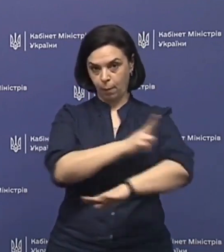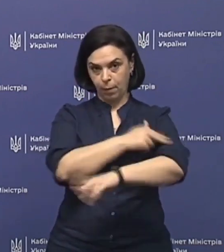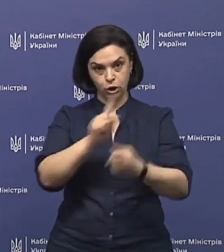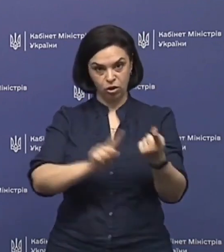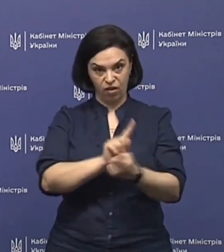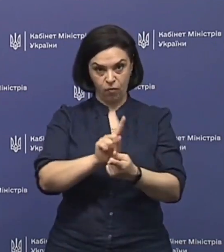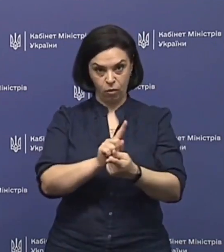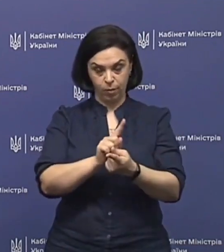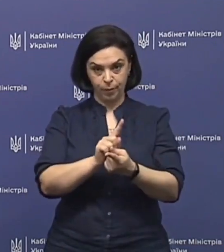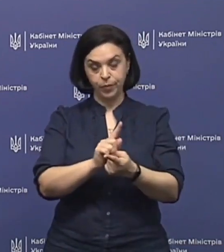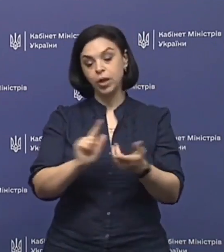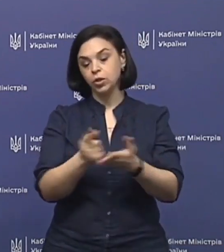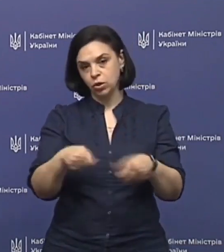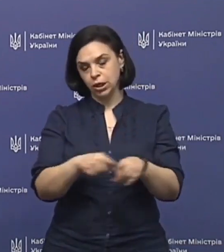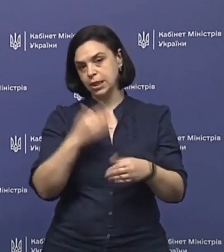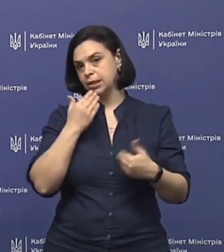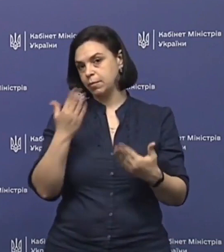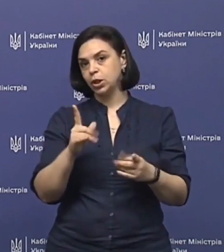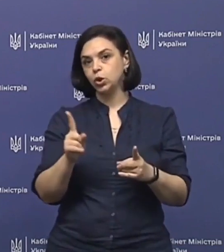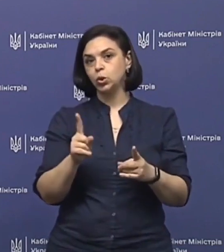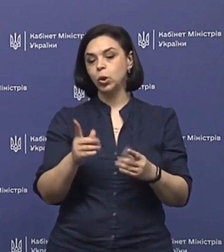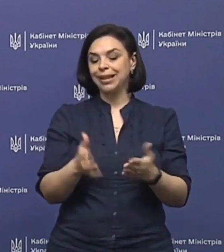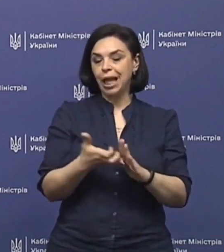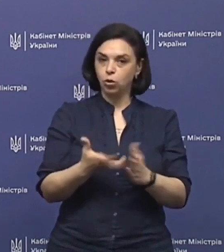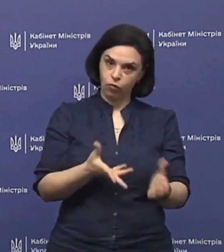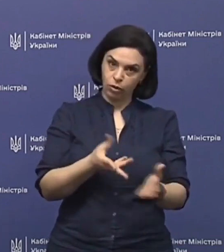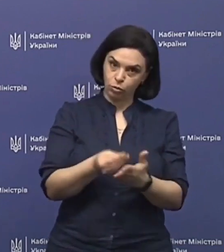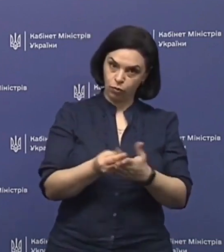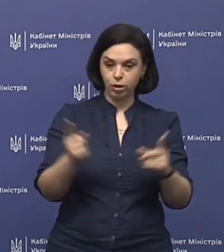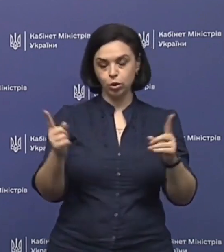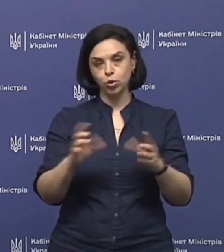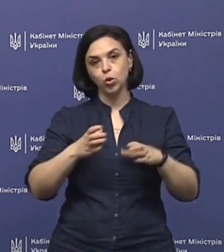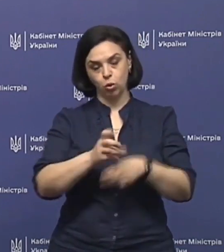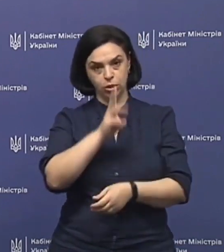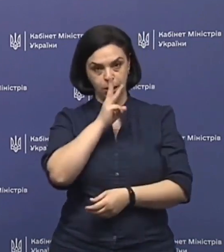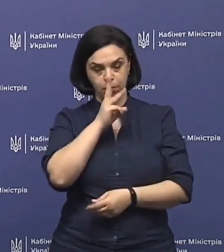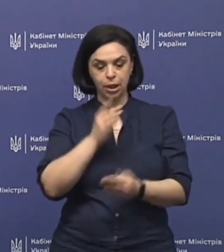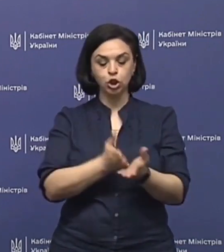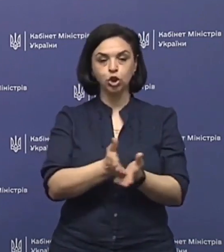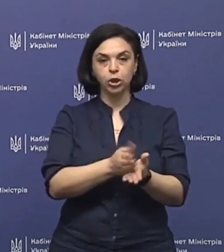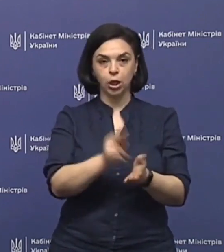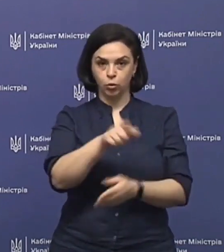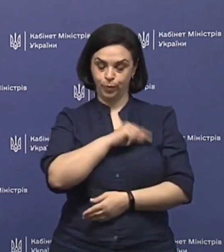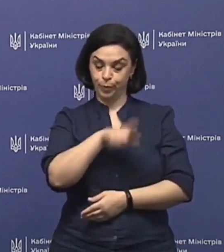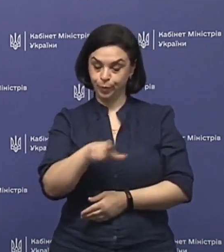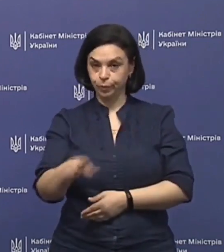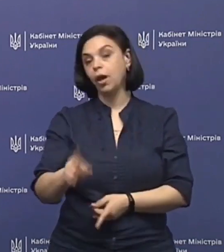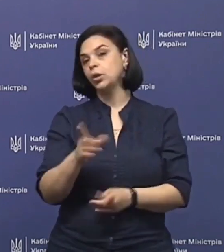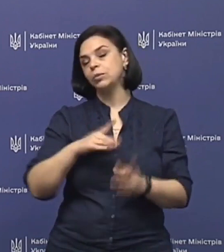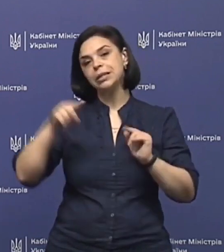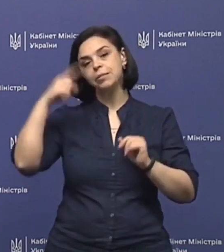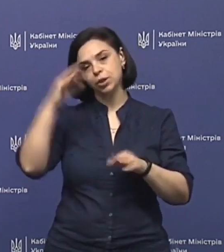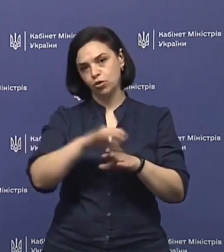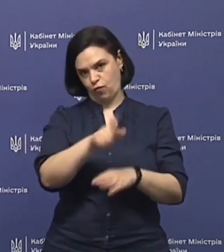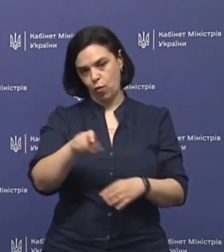реформи? Знову таки, запитання щодо недофінансування, скорочення заробітних плат і штату працівників. І що буде з